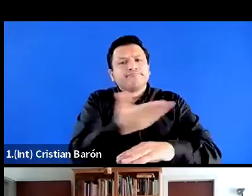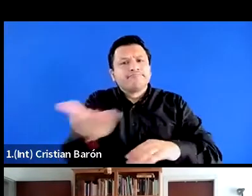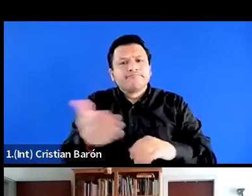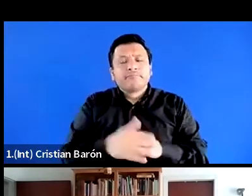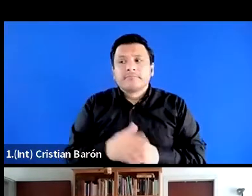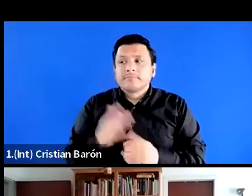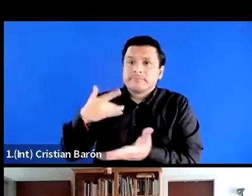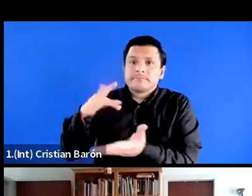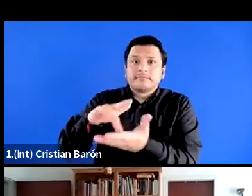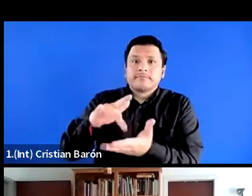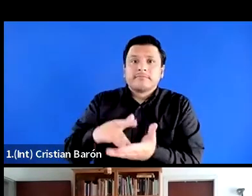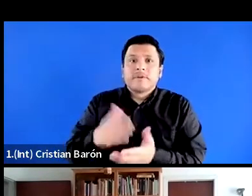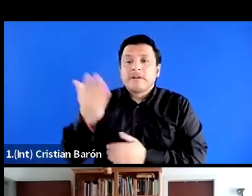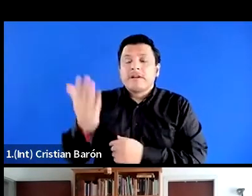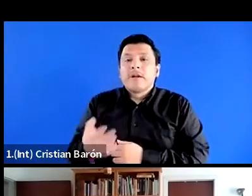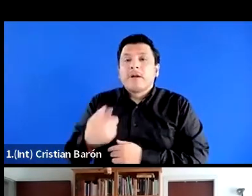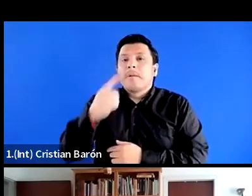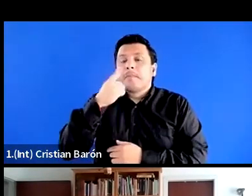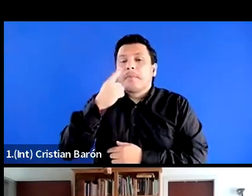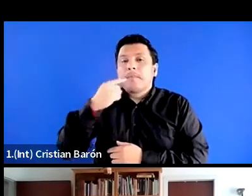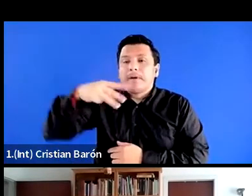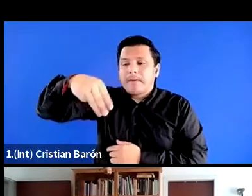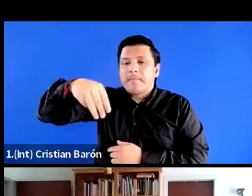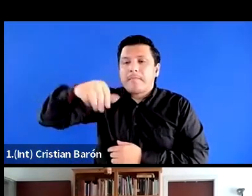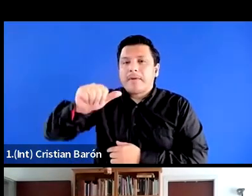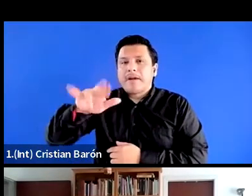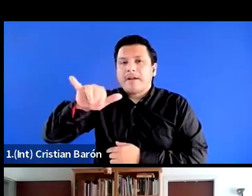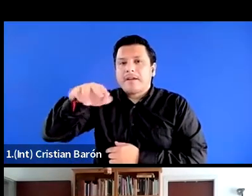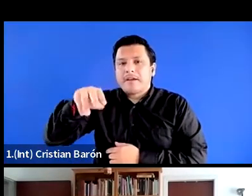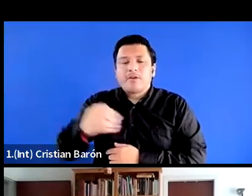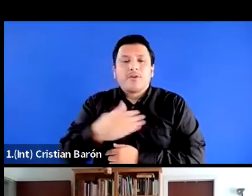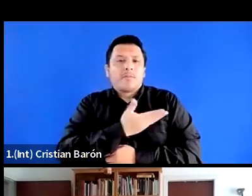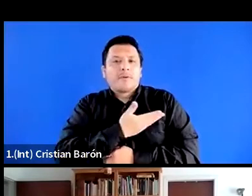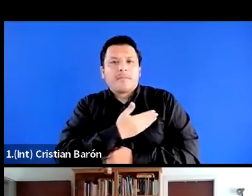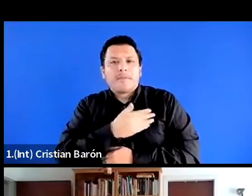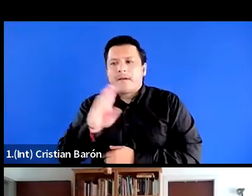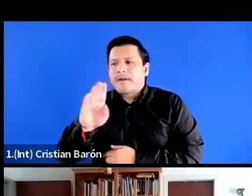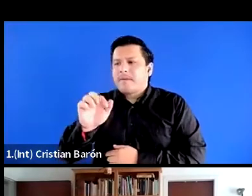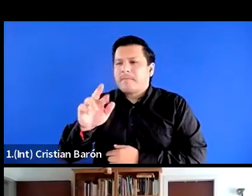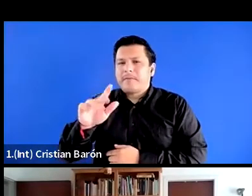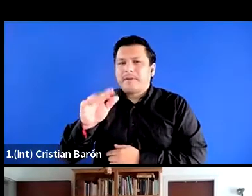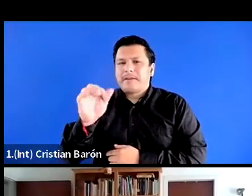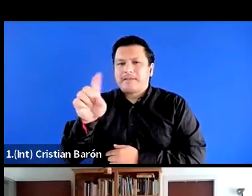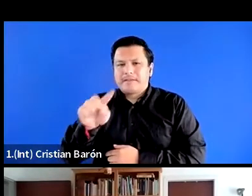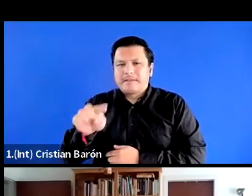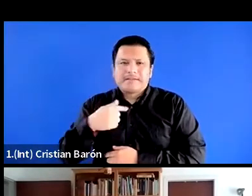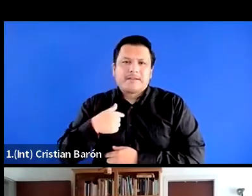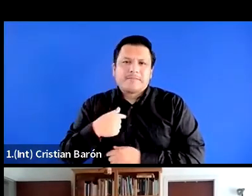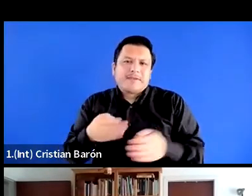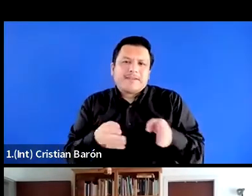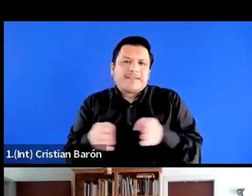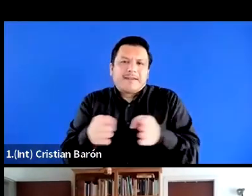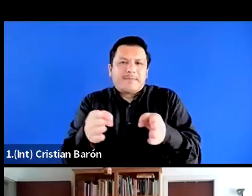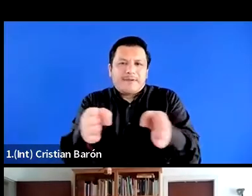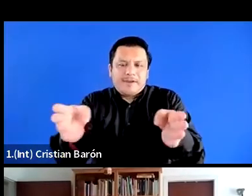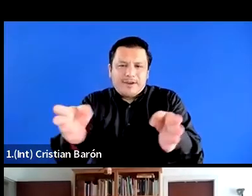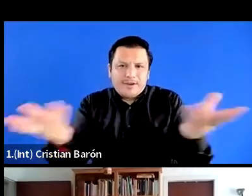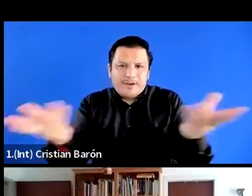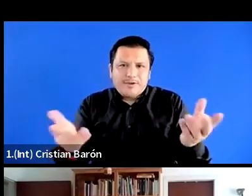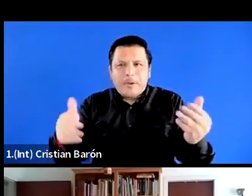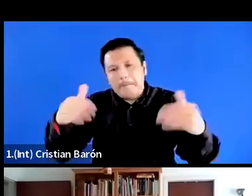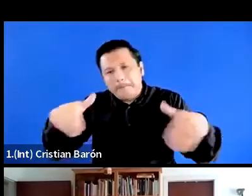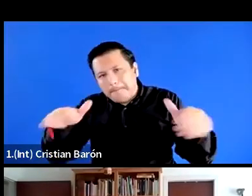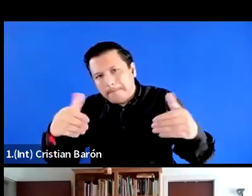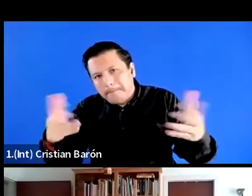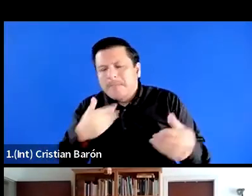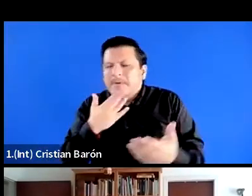presencia de Papá Marino y de Mamá Verde, como ausencias siempre presentes en mis caminos. Toda mi gratitud